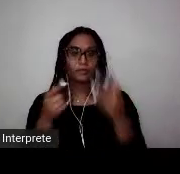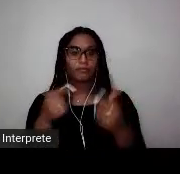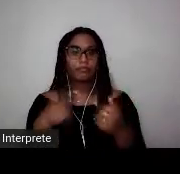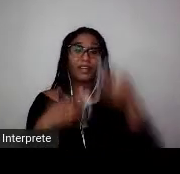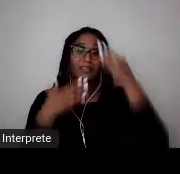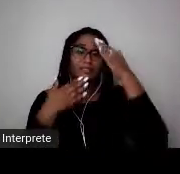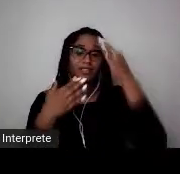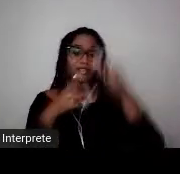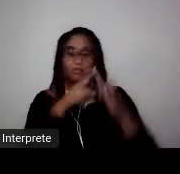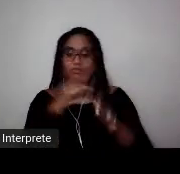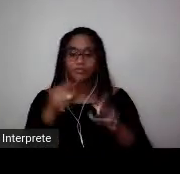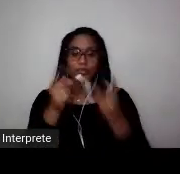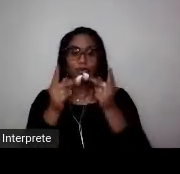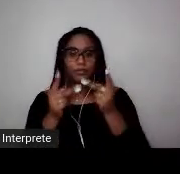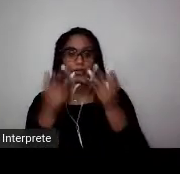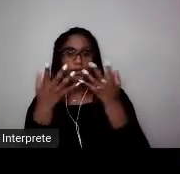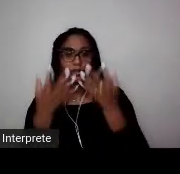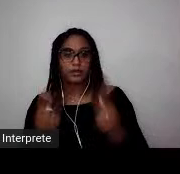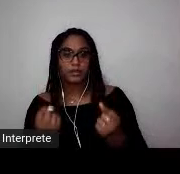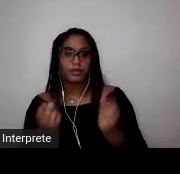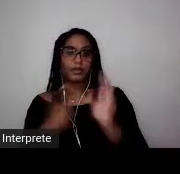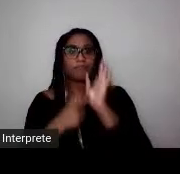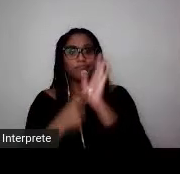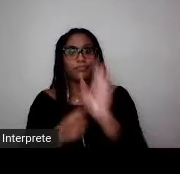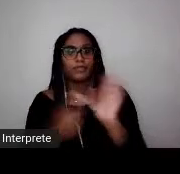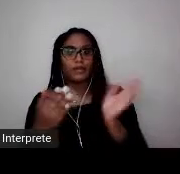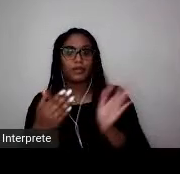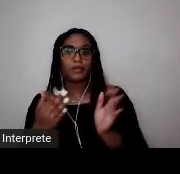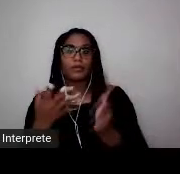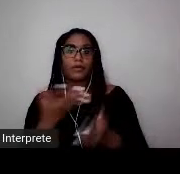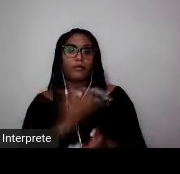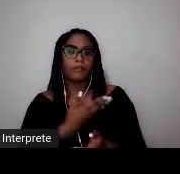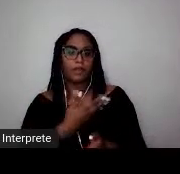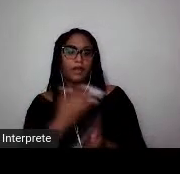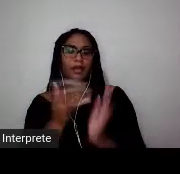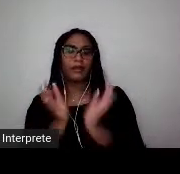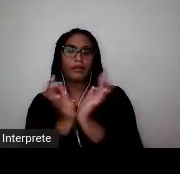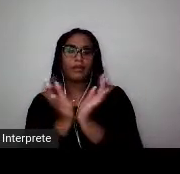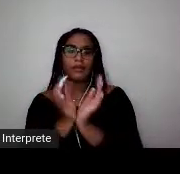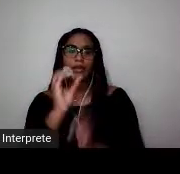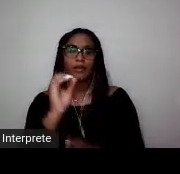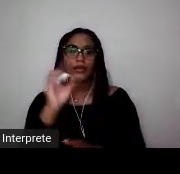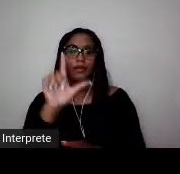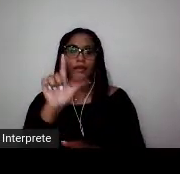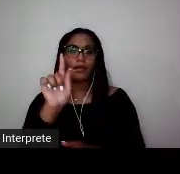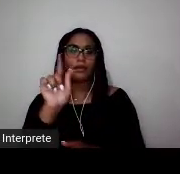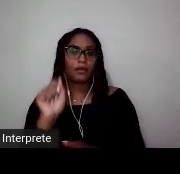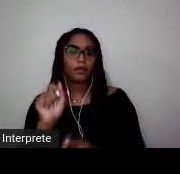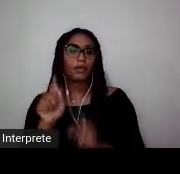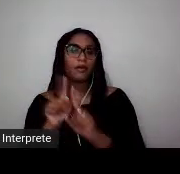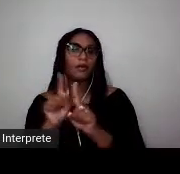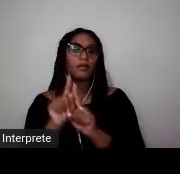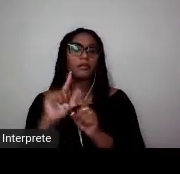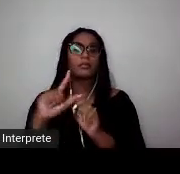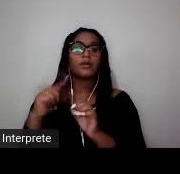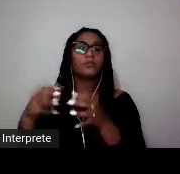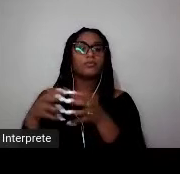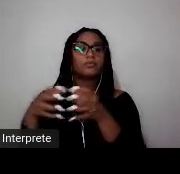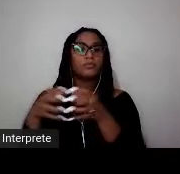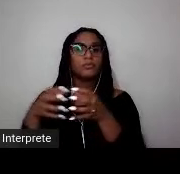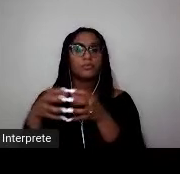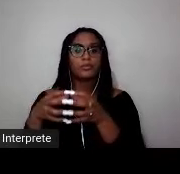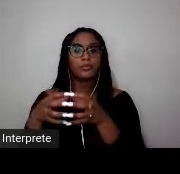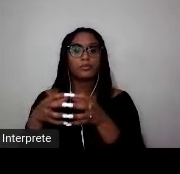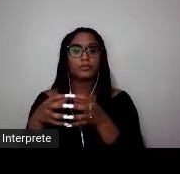Mulher no Esporte. Agradeço, portanto, a Olga Bagatini pelo convite mais direto e ao Museu do Futebol e ao Grupo Brasil